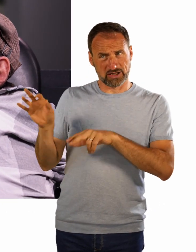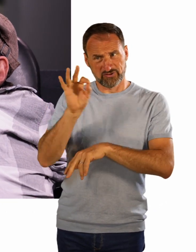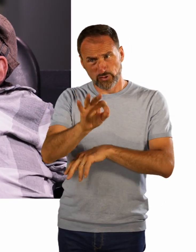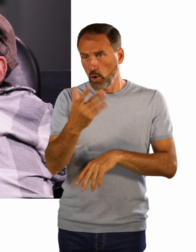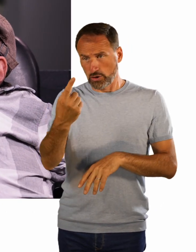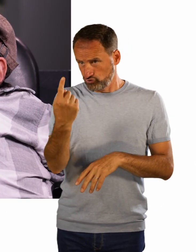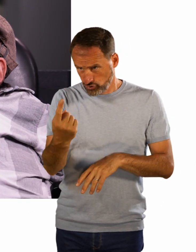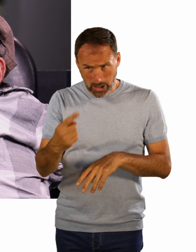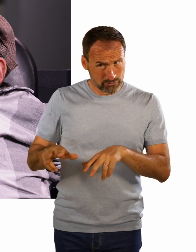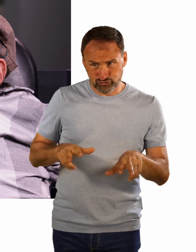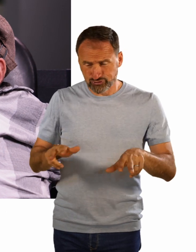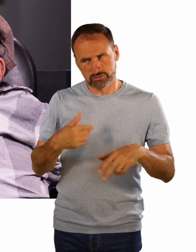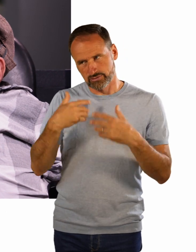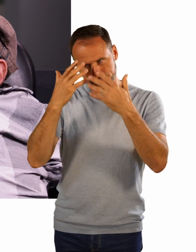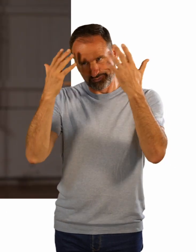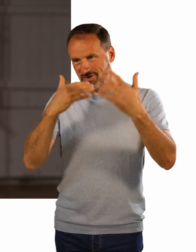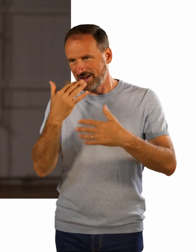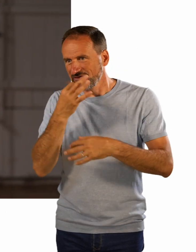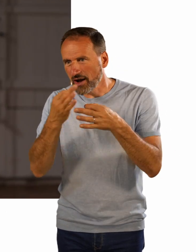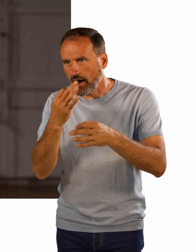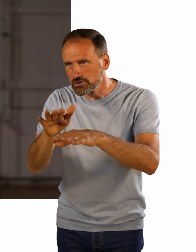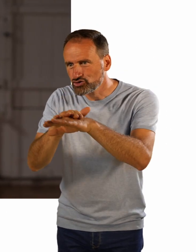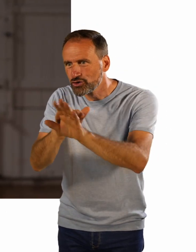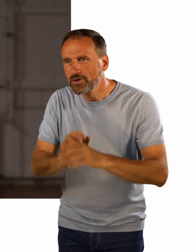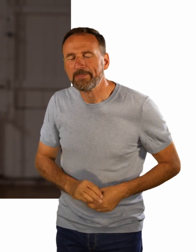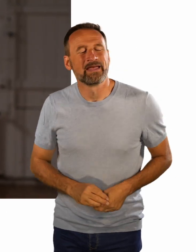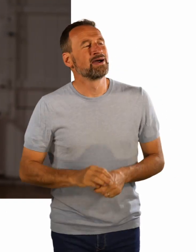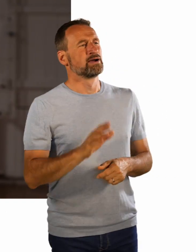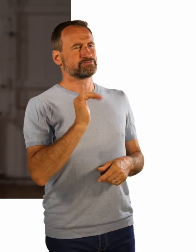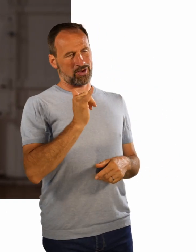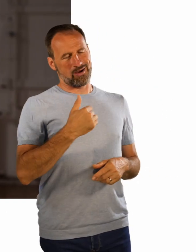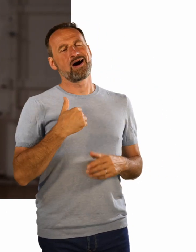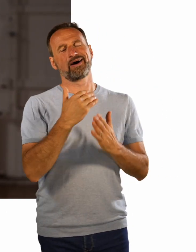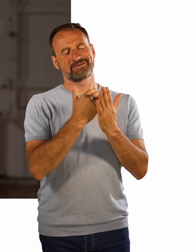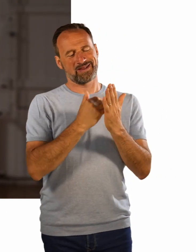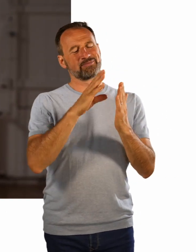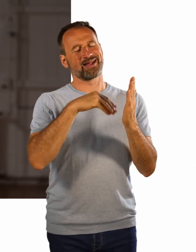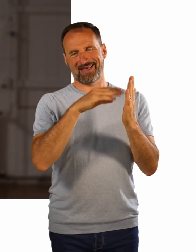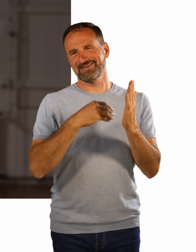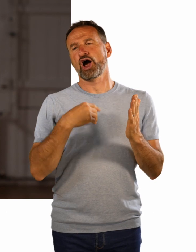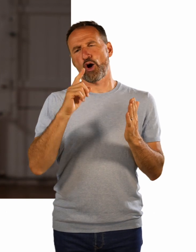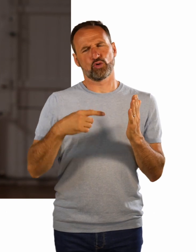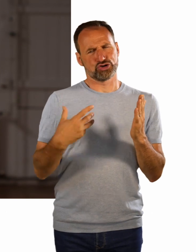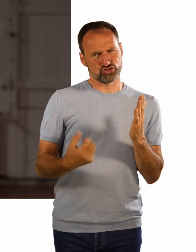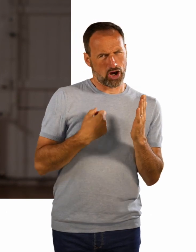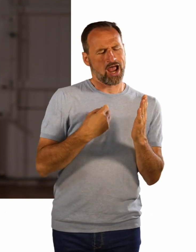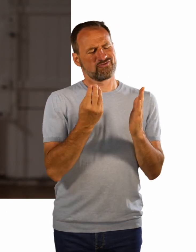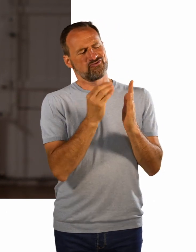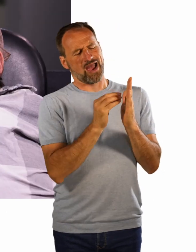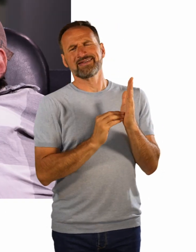Ich habe so viele Fragen. Ja, einen Terminkalender habe ich und da trage ich mir so gut es geht auch was ein. Nein, ich bin aber ein Schlunz, was